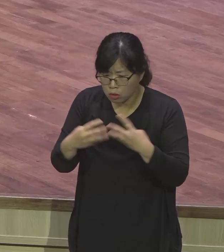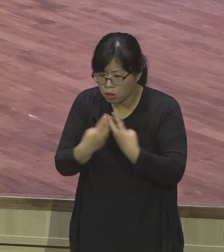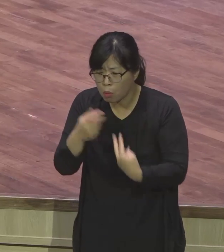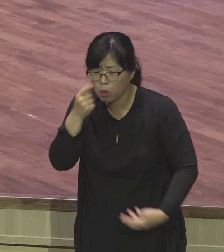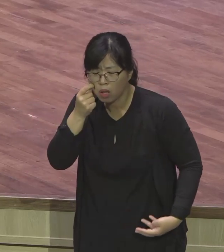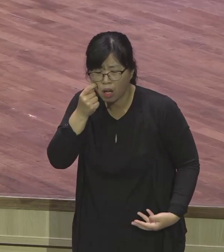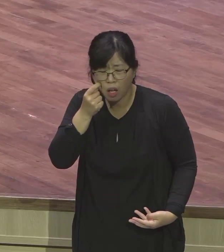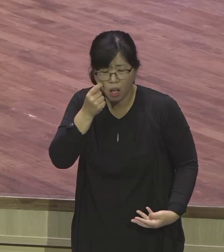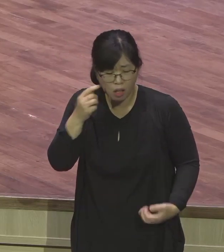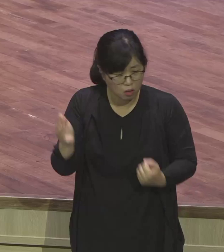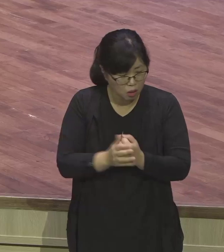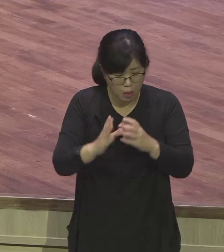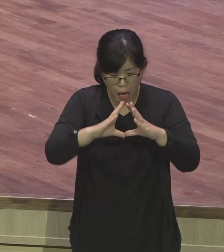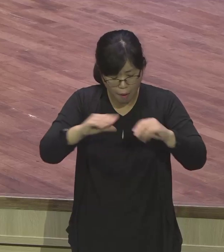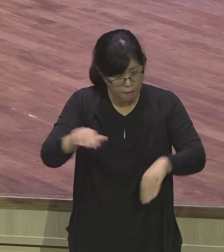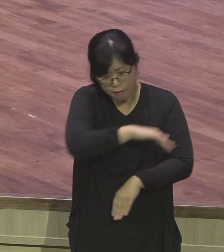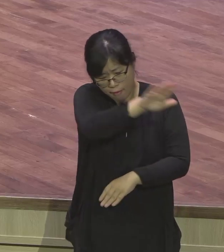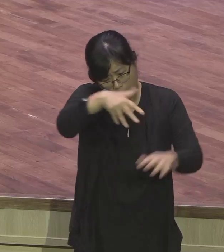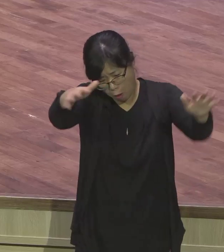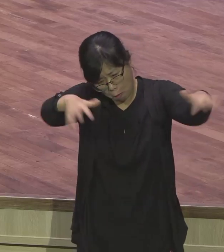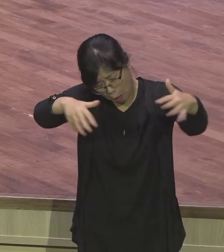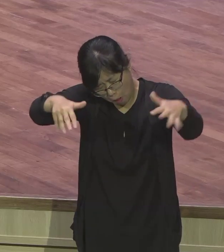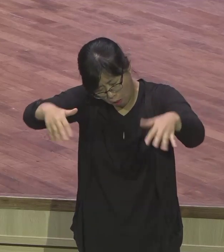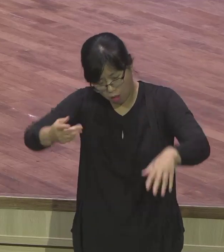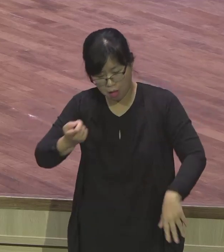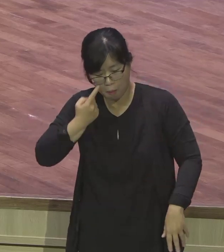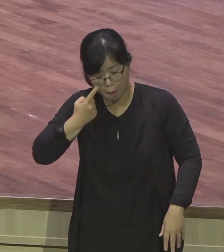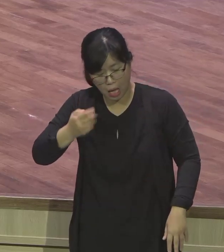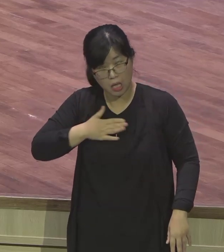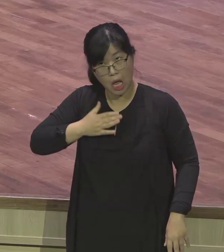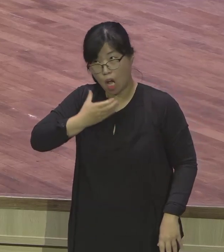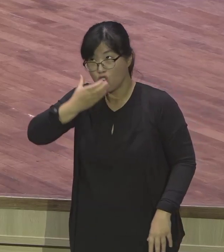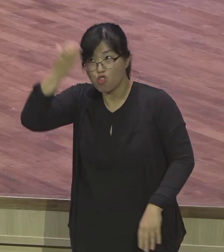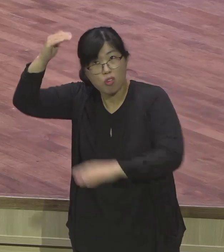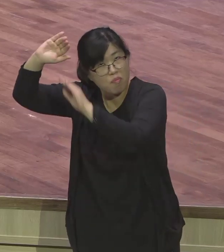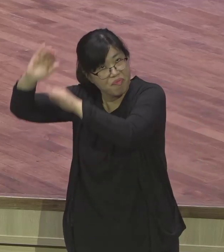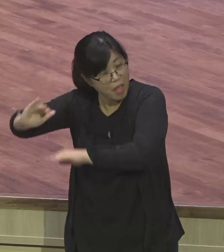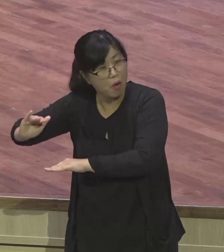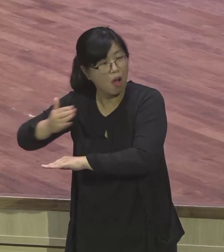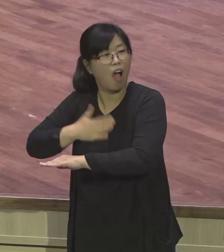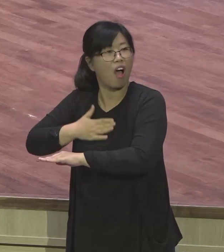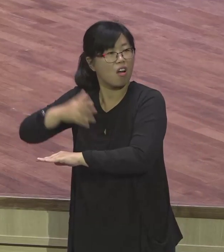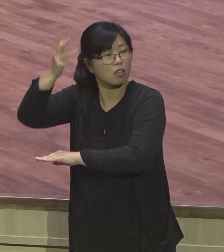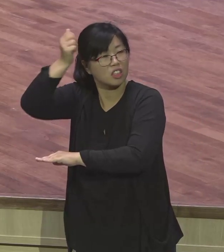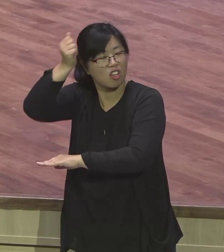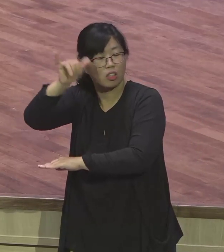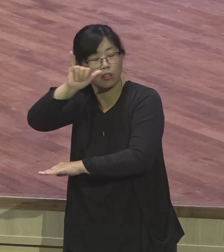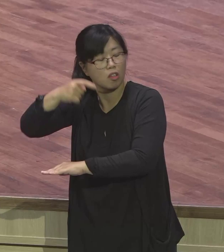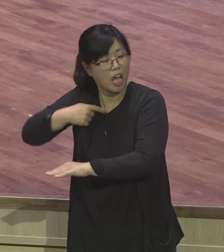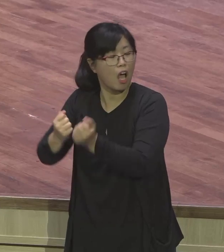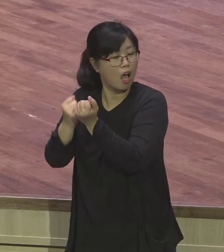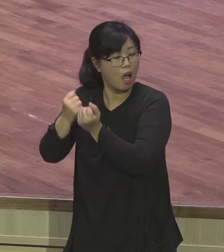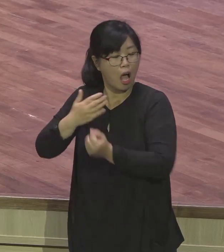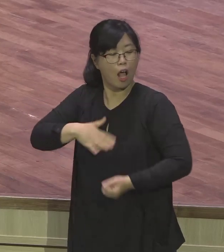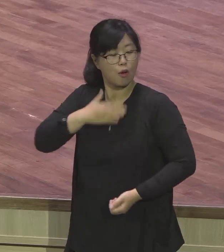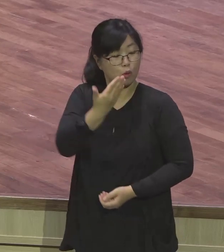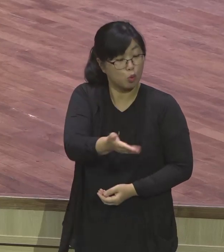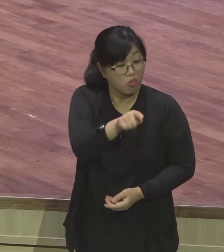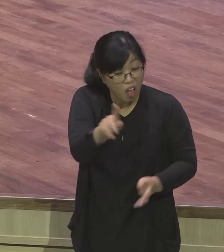내가 지금 꿈을 꾸는데 이거 뭐 내가 꿈을 너무 괴롭다 너무 불안하고 힘들다 내 꿈을 해석하라.